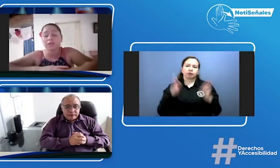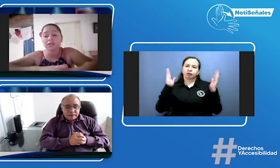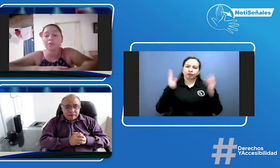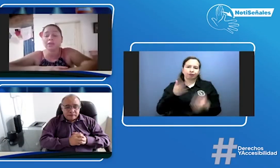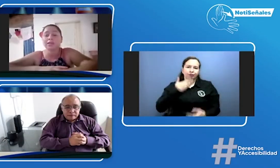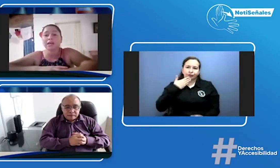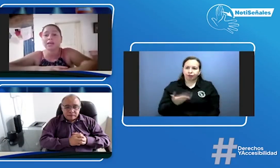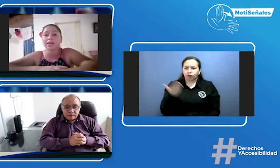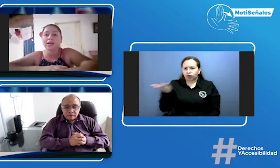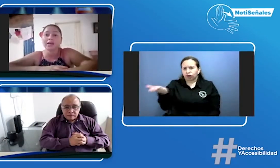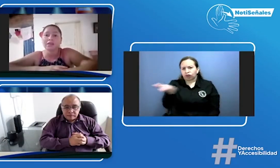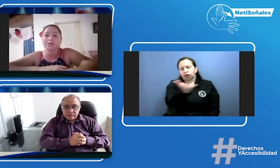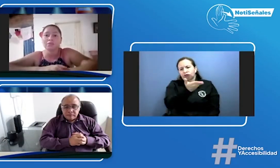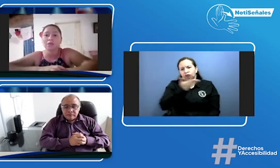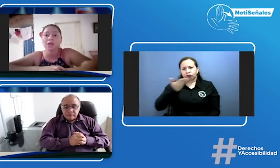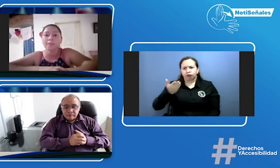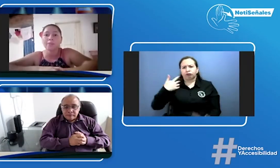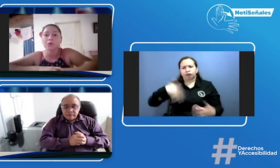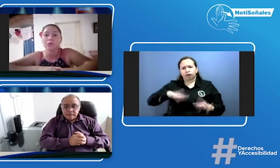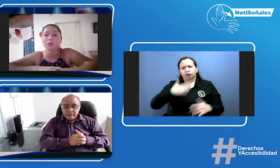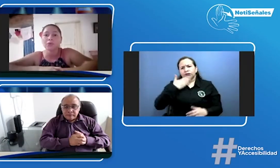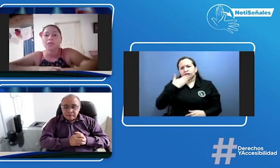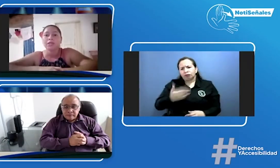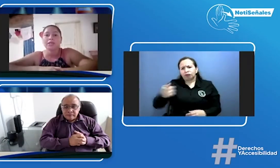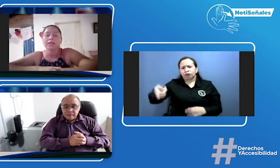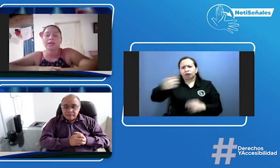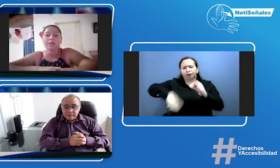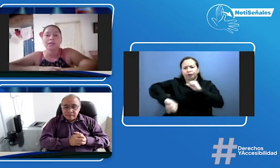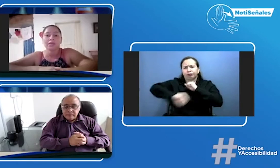de verdad que les agradecemos el apoyo y créanme que de mi